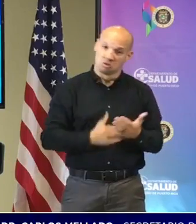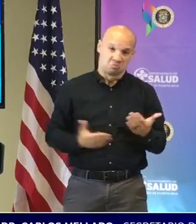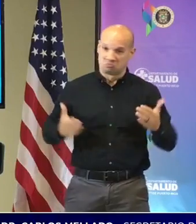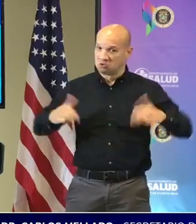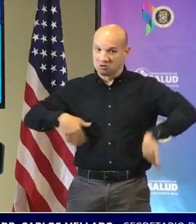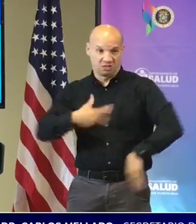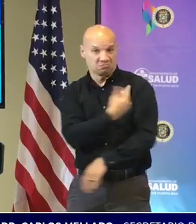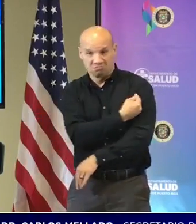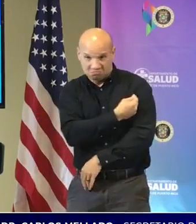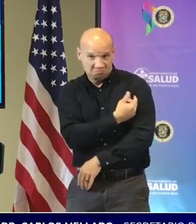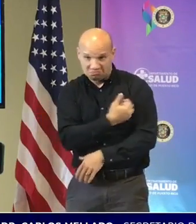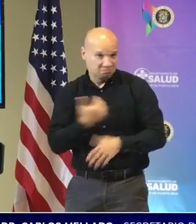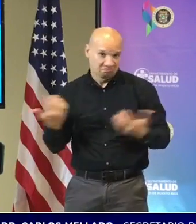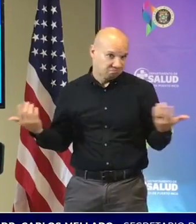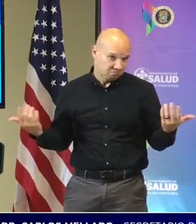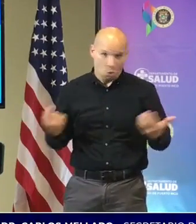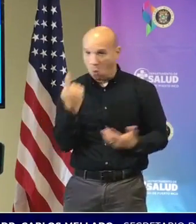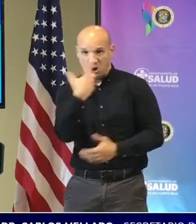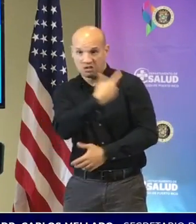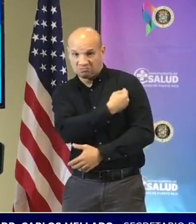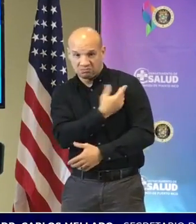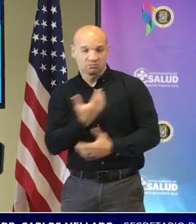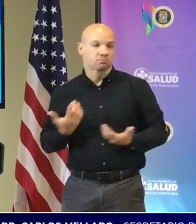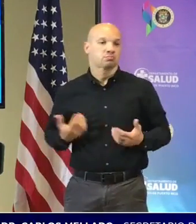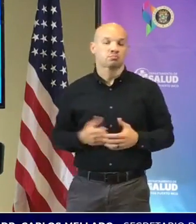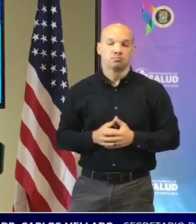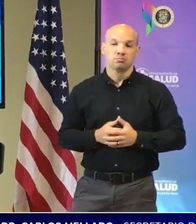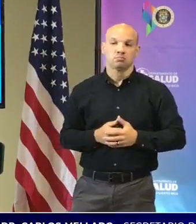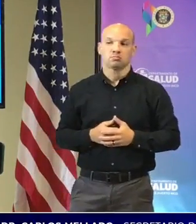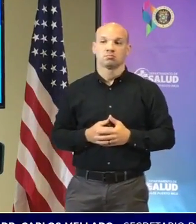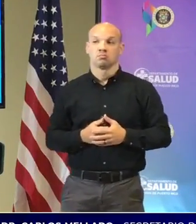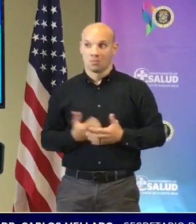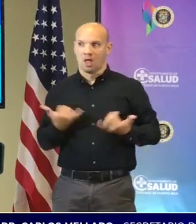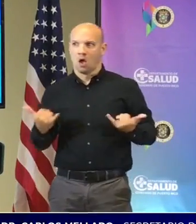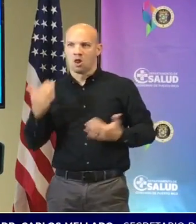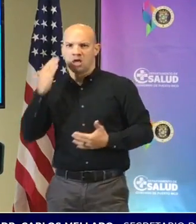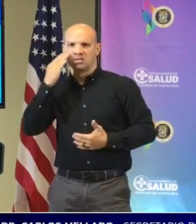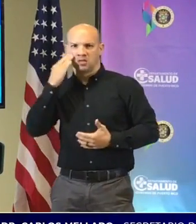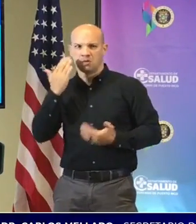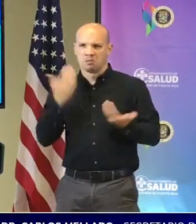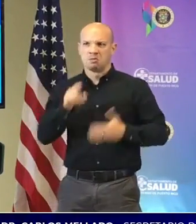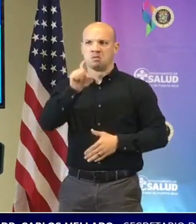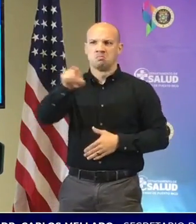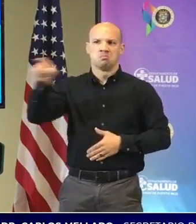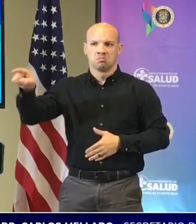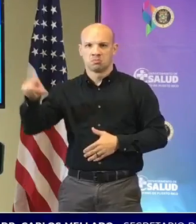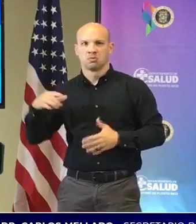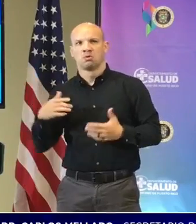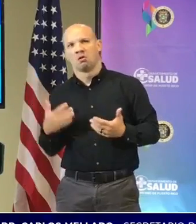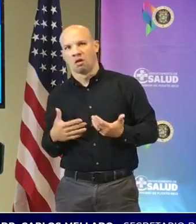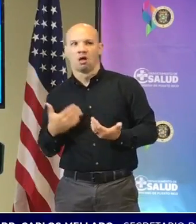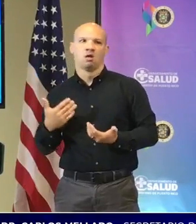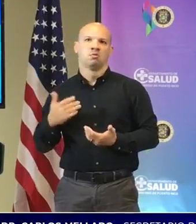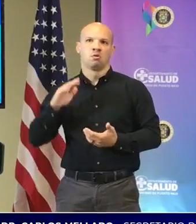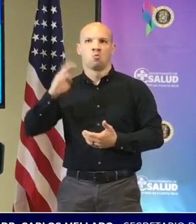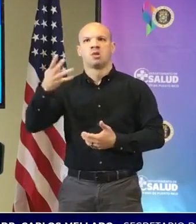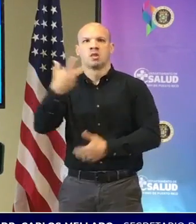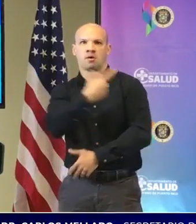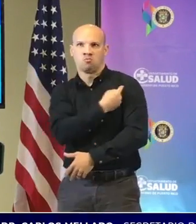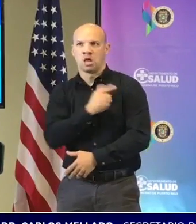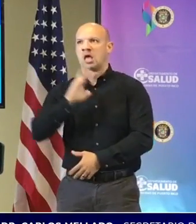ahora se sabe y me podrán decir por ahí dos o tres personas ah aquí entre otras vacunas no van a la quinta la cuarta la sexta